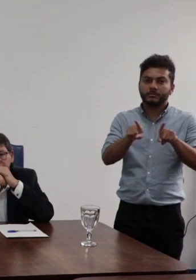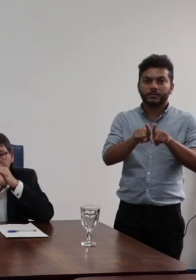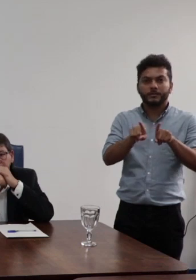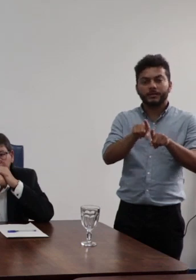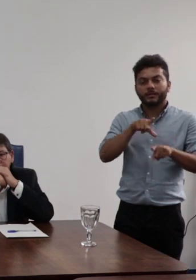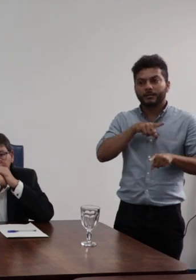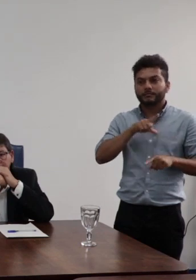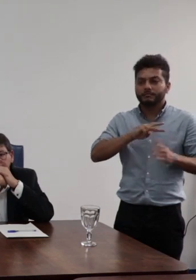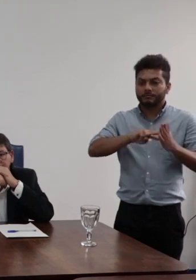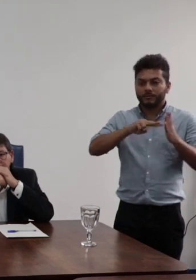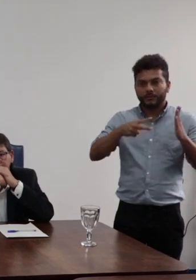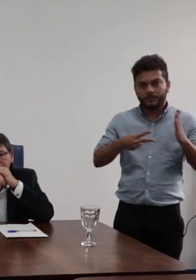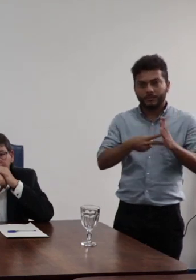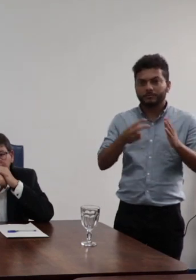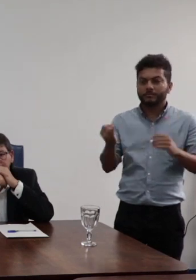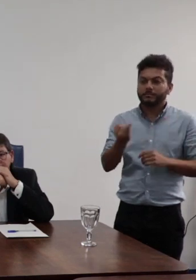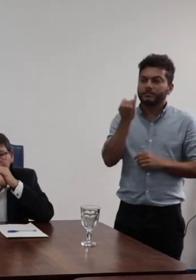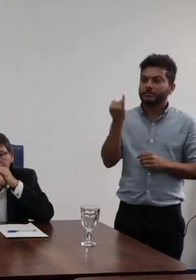e que trouxeram